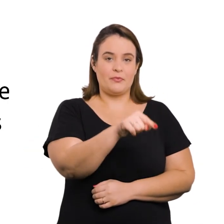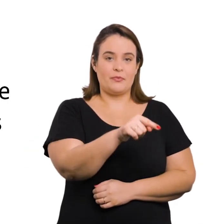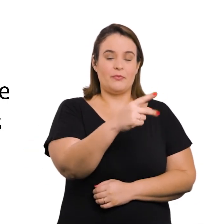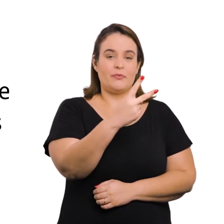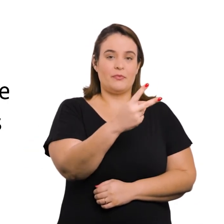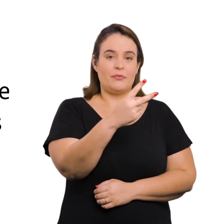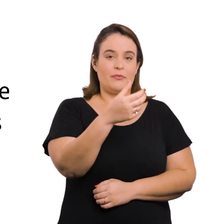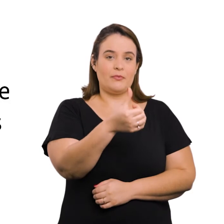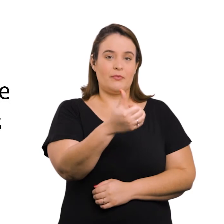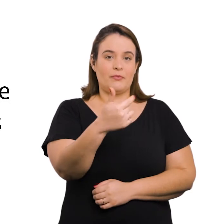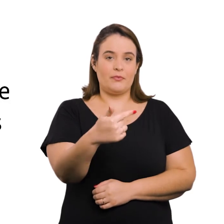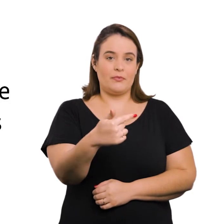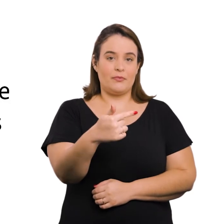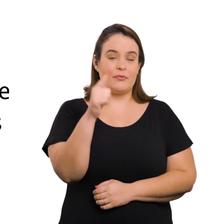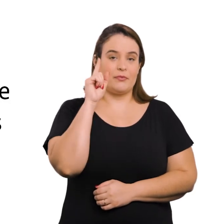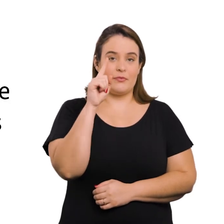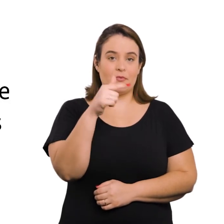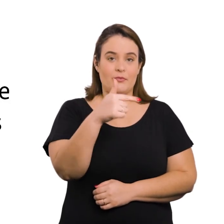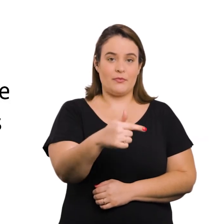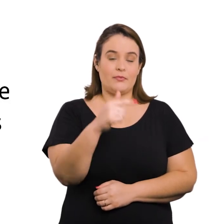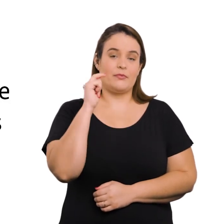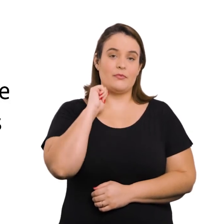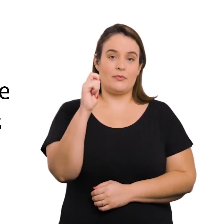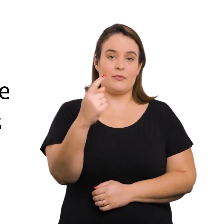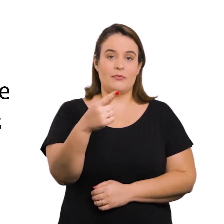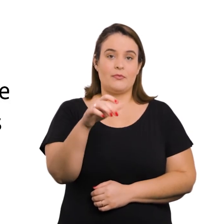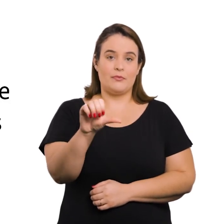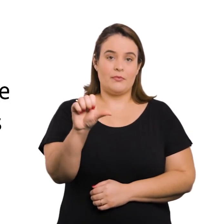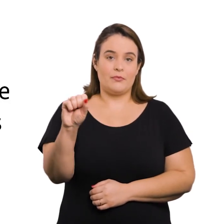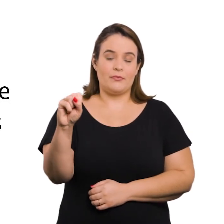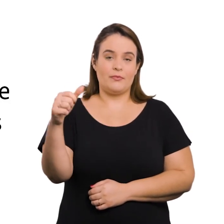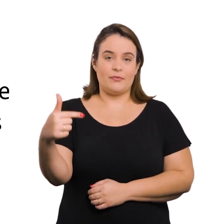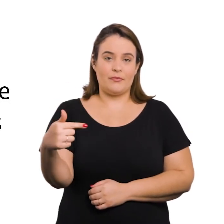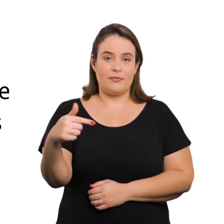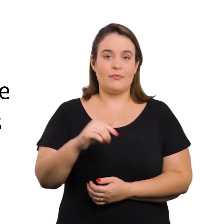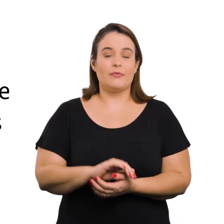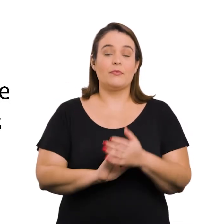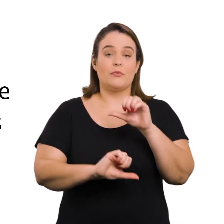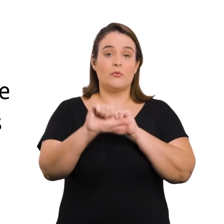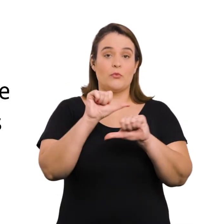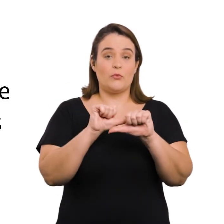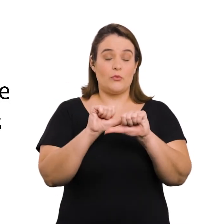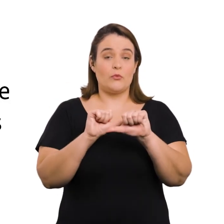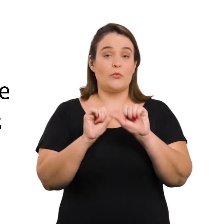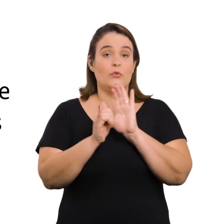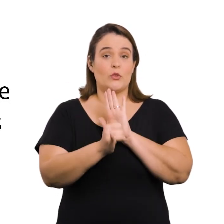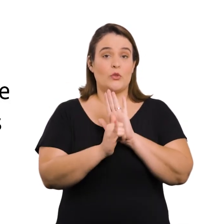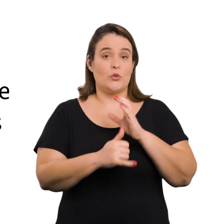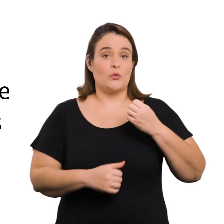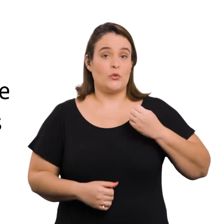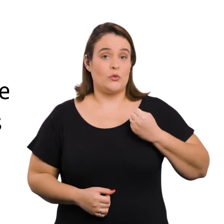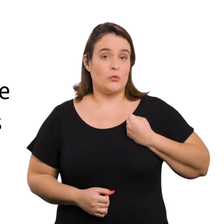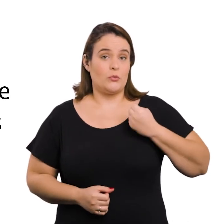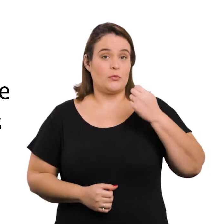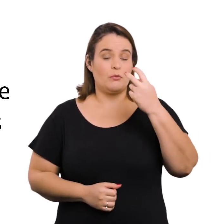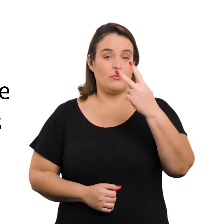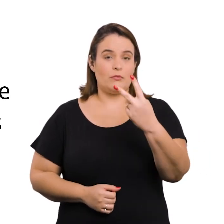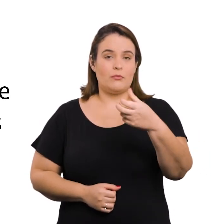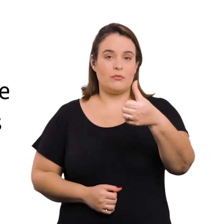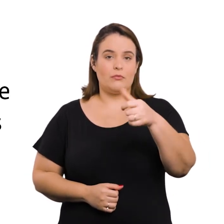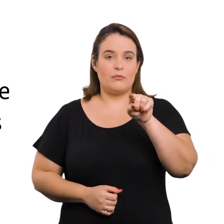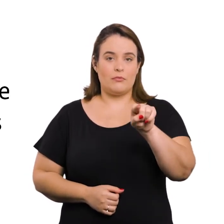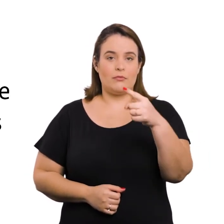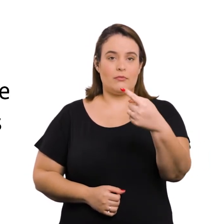.267, de 7 de agosto de 1987. Altera o Decreto nº 23